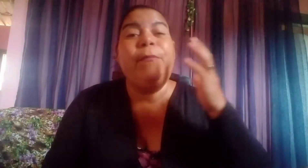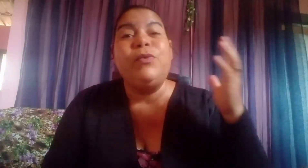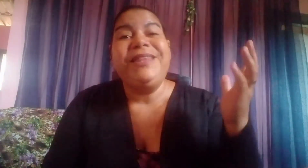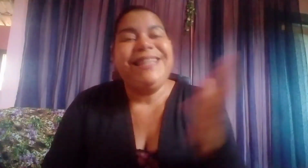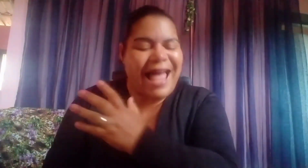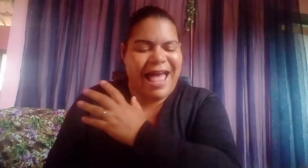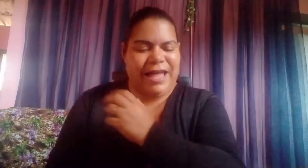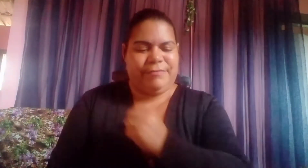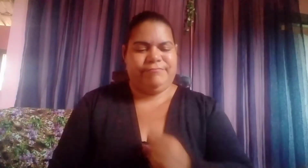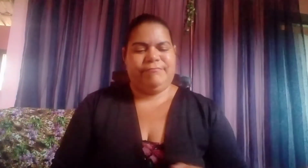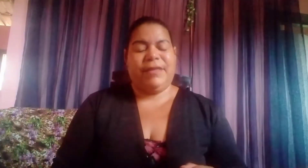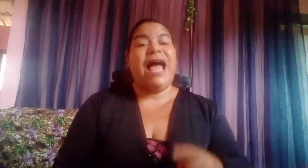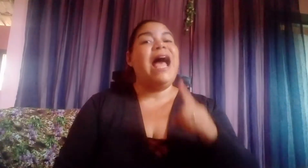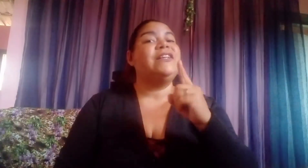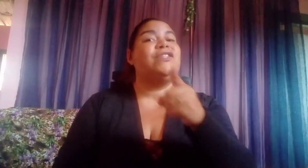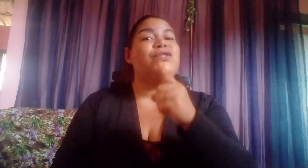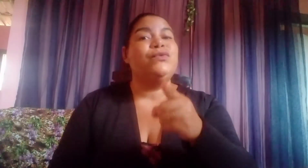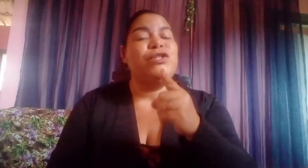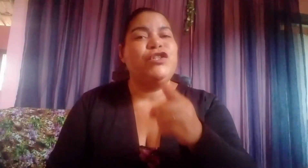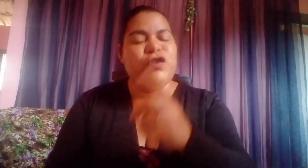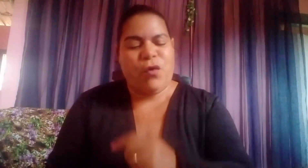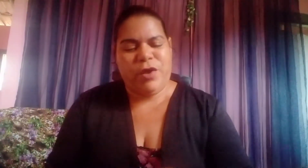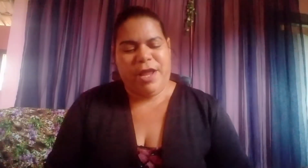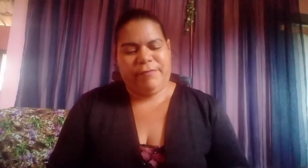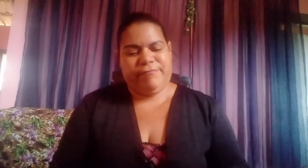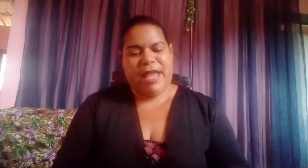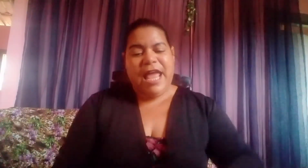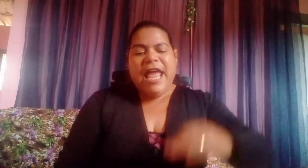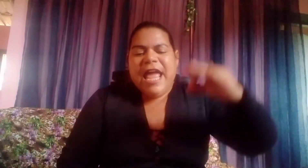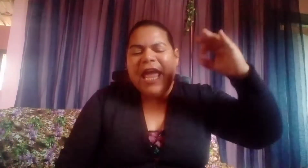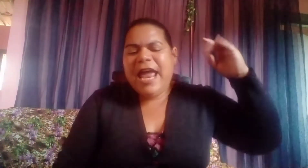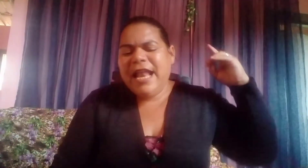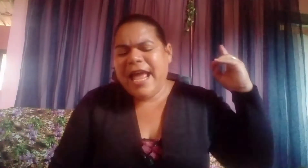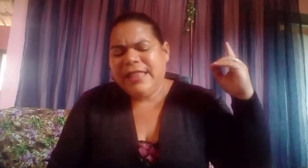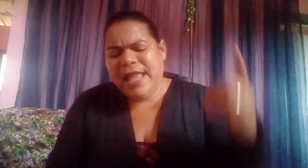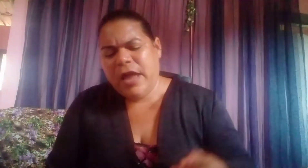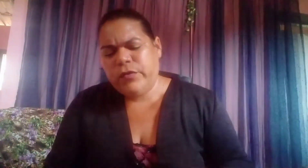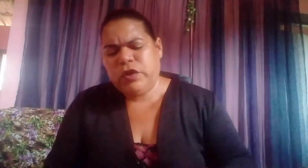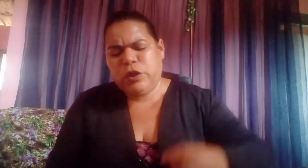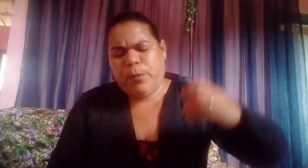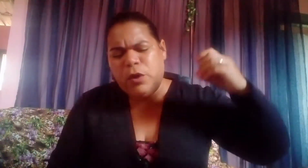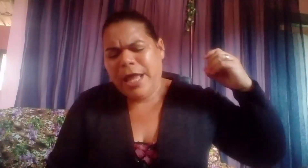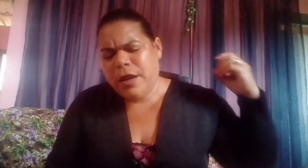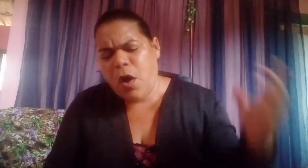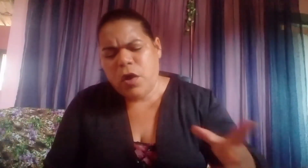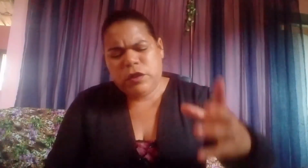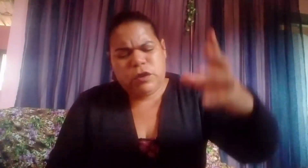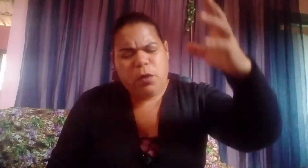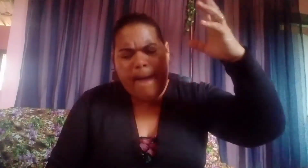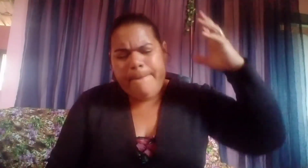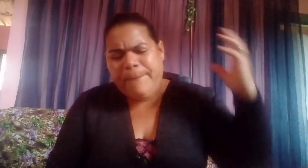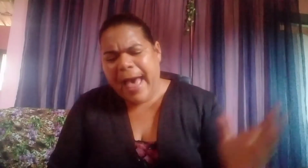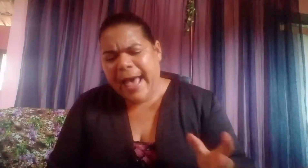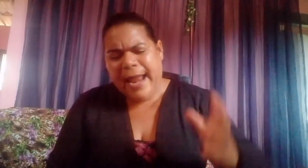mudar a sua história. Ele é Deus poderoso para